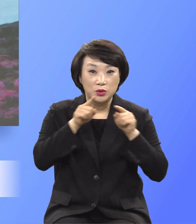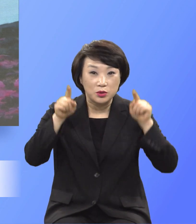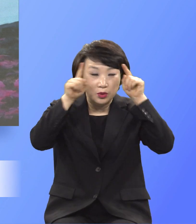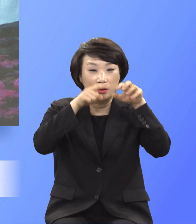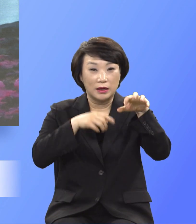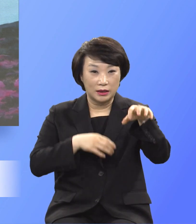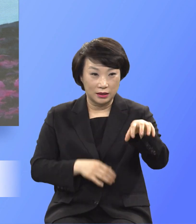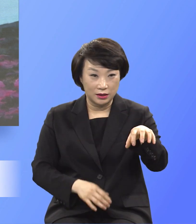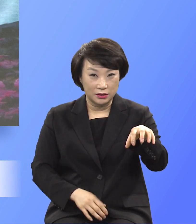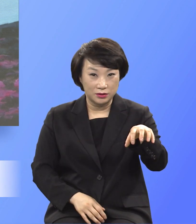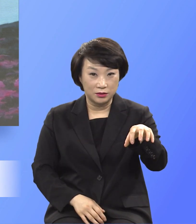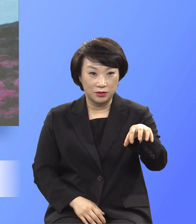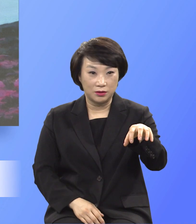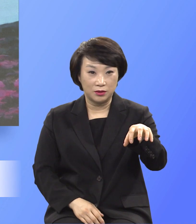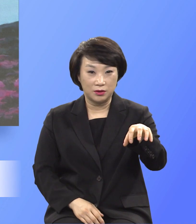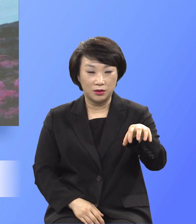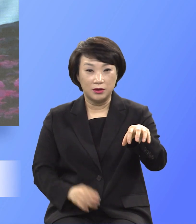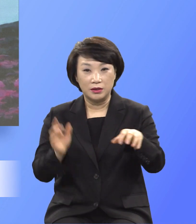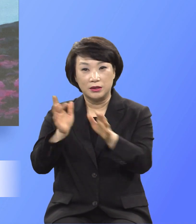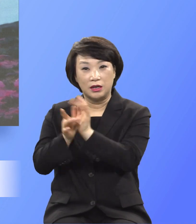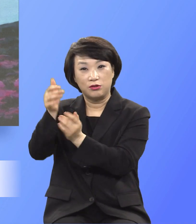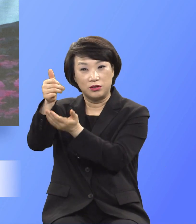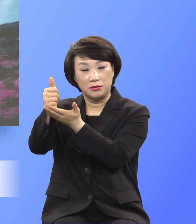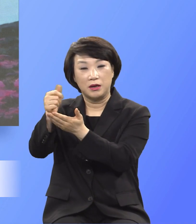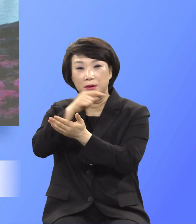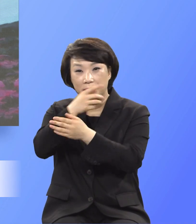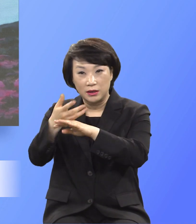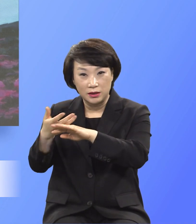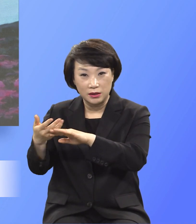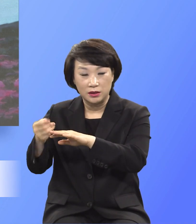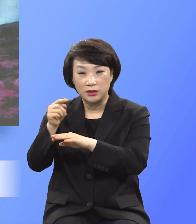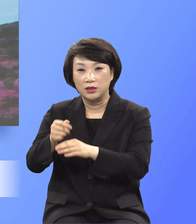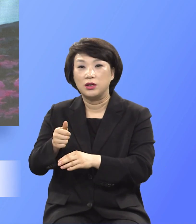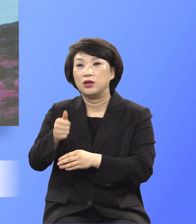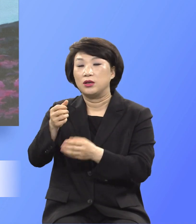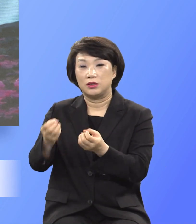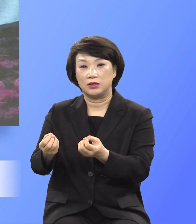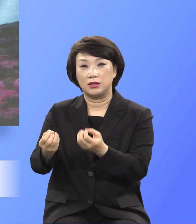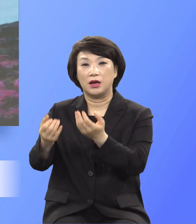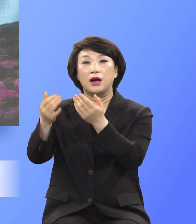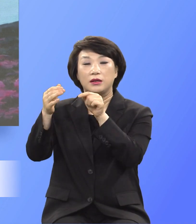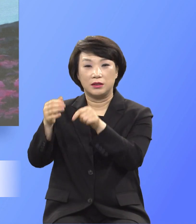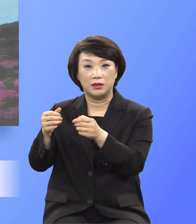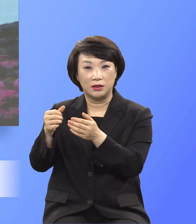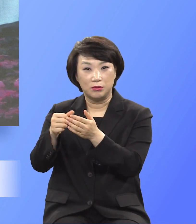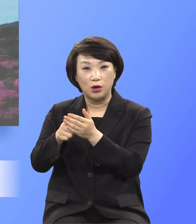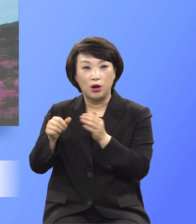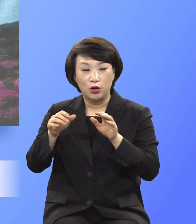예수님의 필신 제목으로 구원 받은 자라면